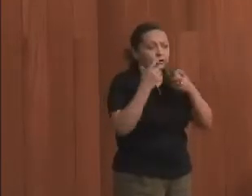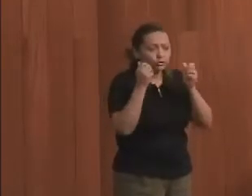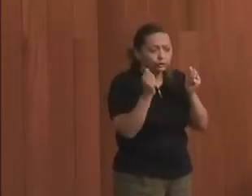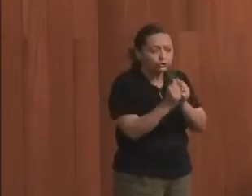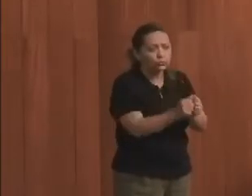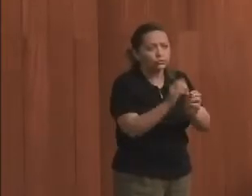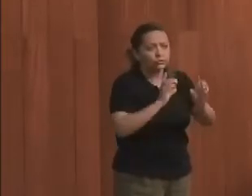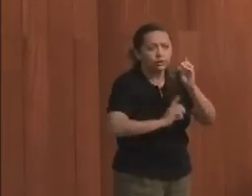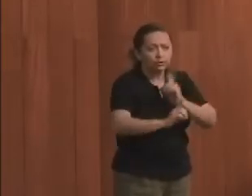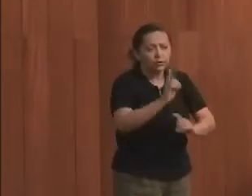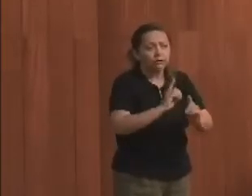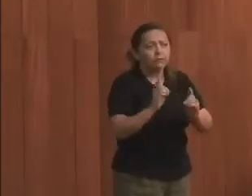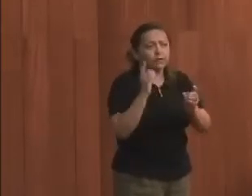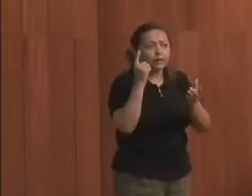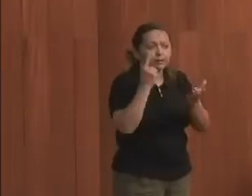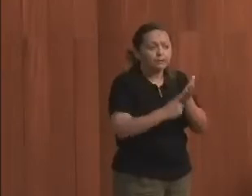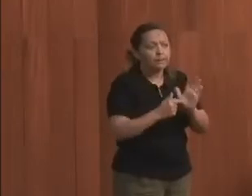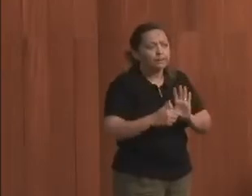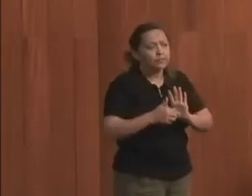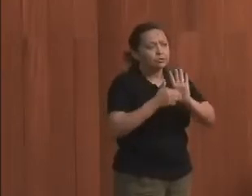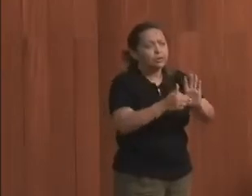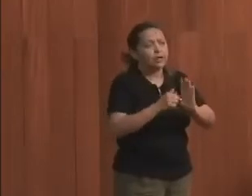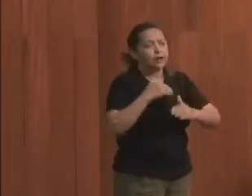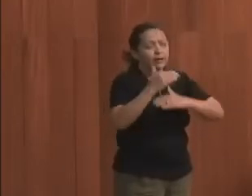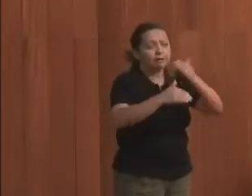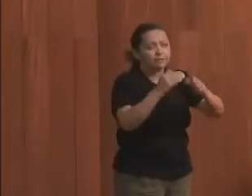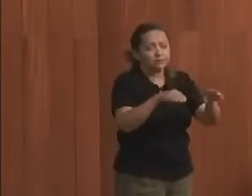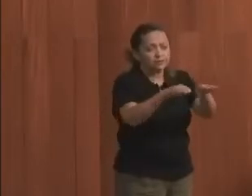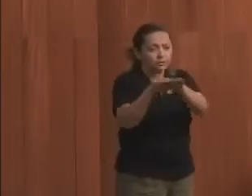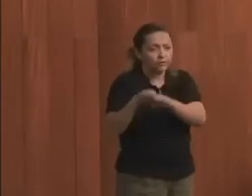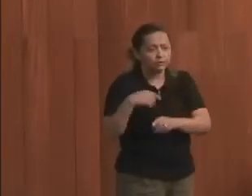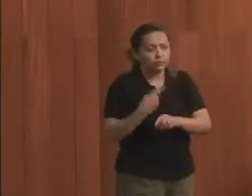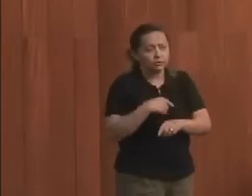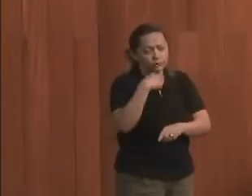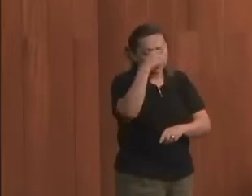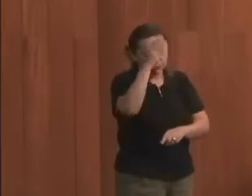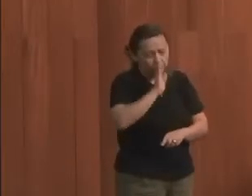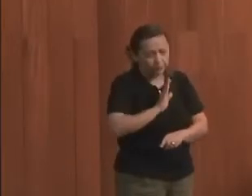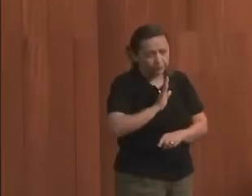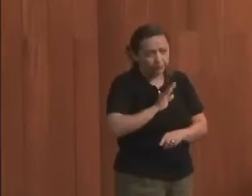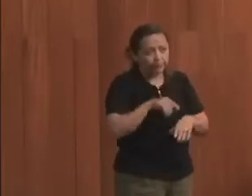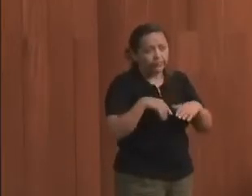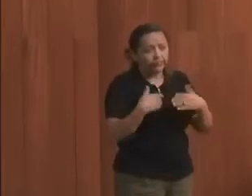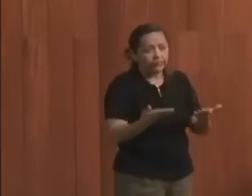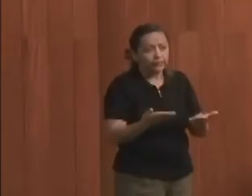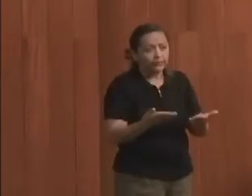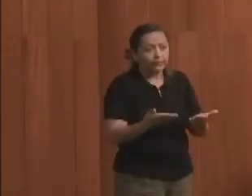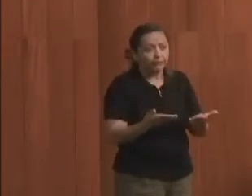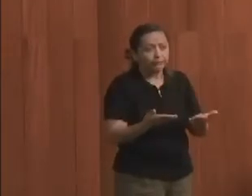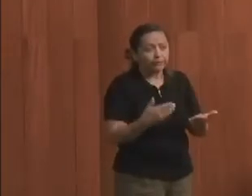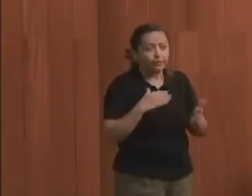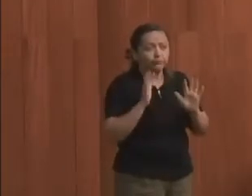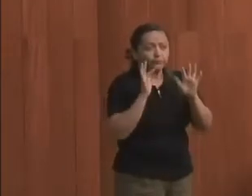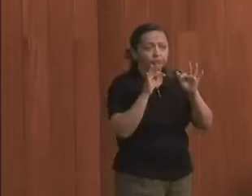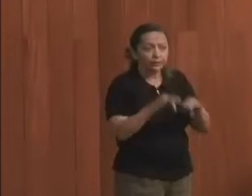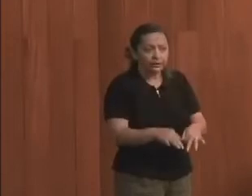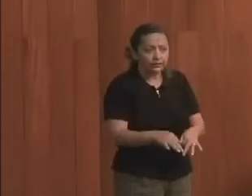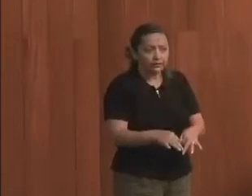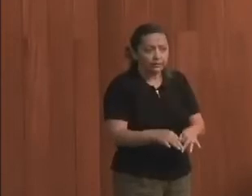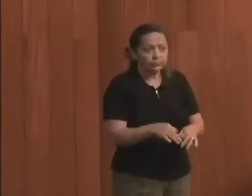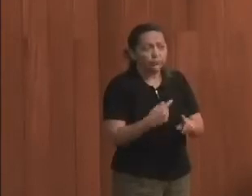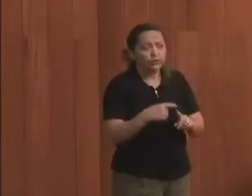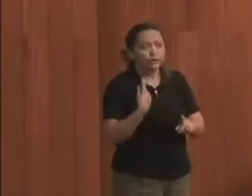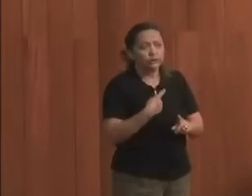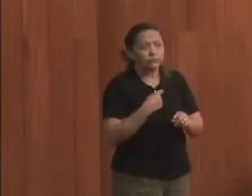dialogando, para apontar avanços democráticos para nosso país. Então, eu finalizo aqui, porque